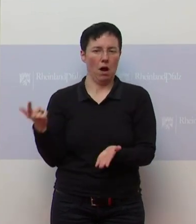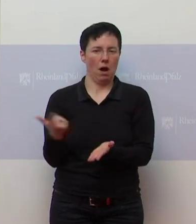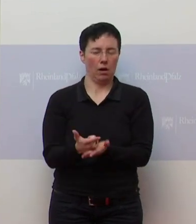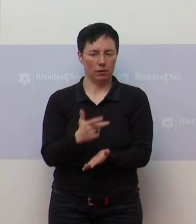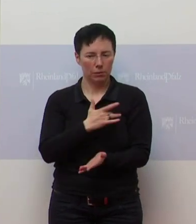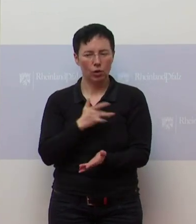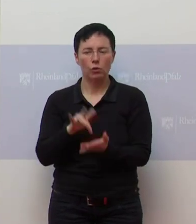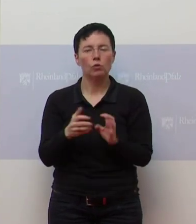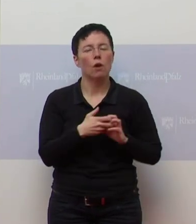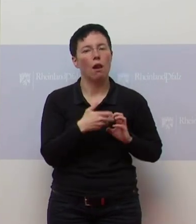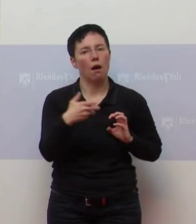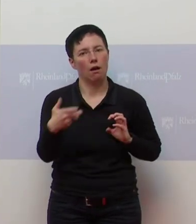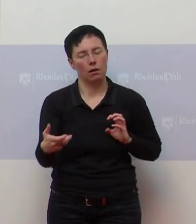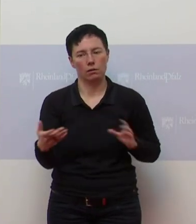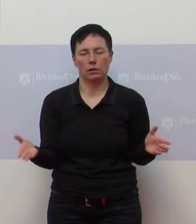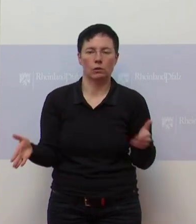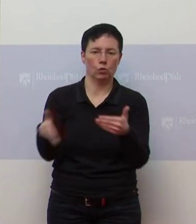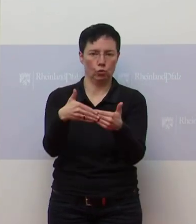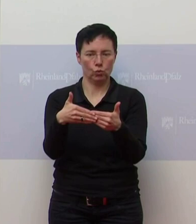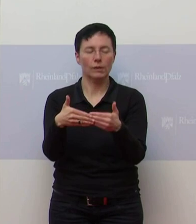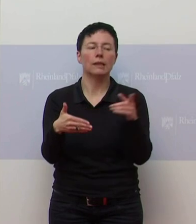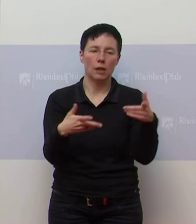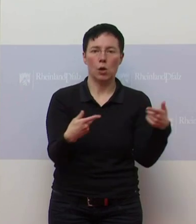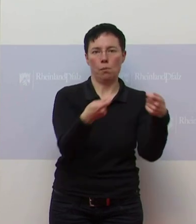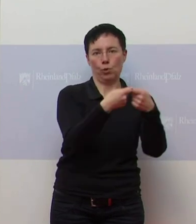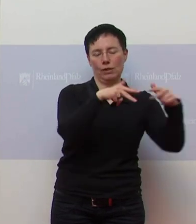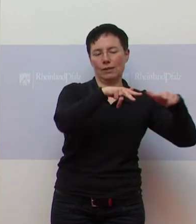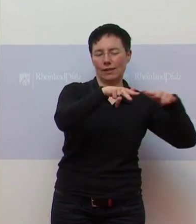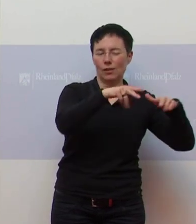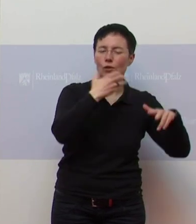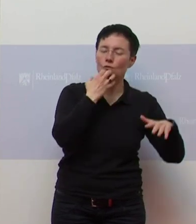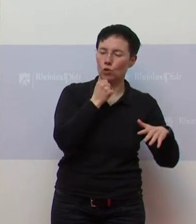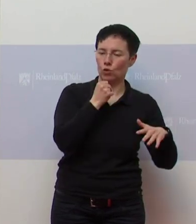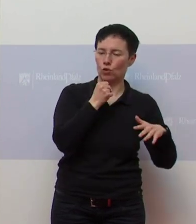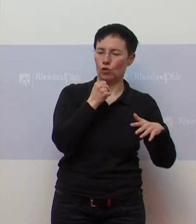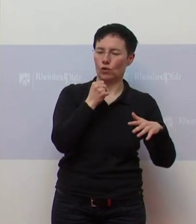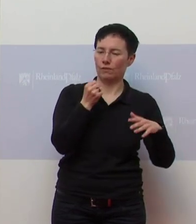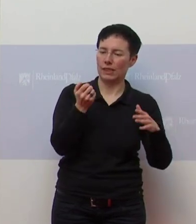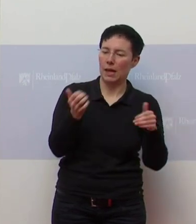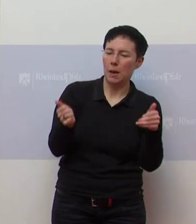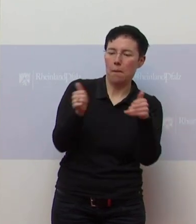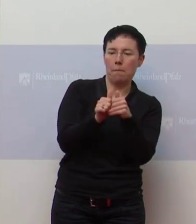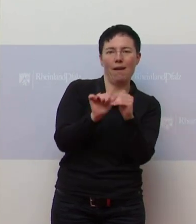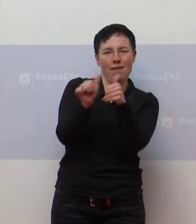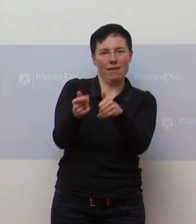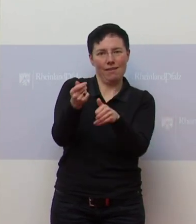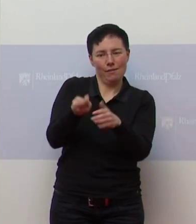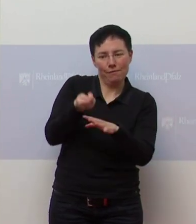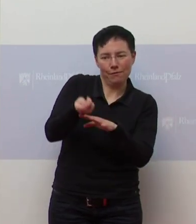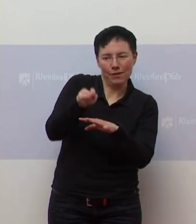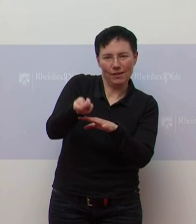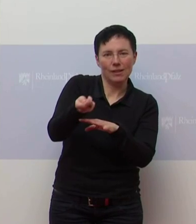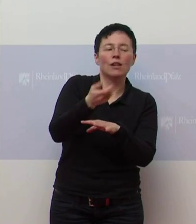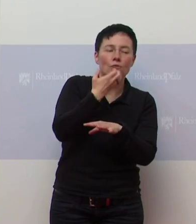Schließungen, dass sich die Bundesregierung ein ergänzendes Hilfsinstrument im Rahmen der Beihilfe-Möglichkeiten